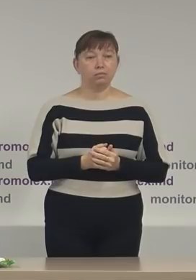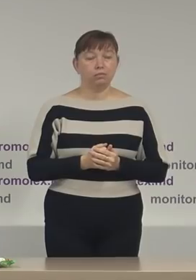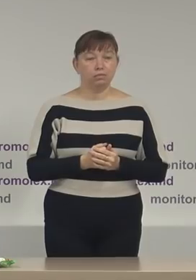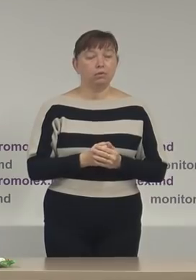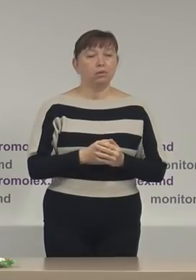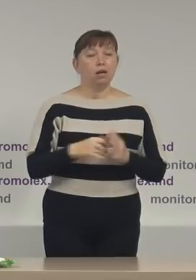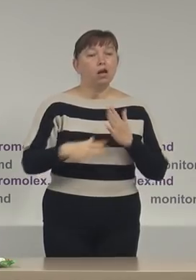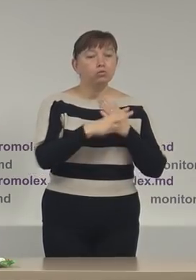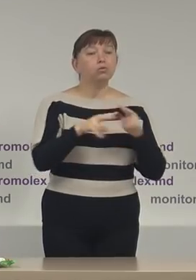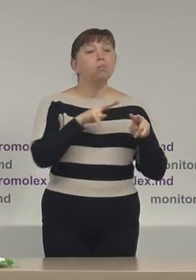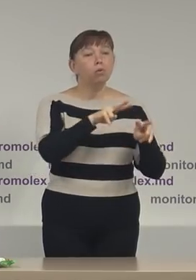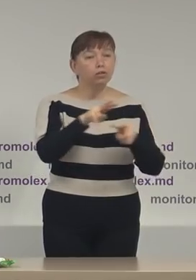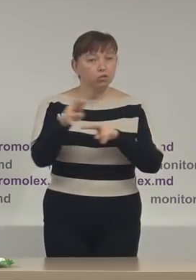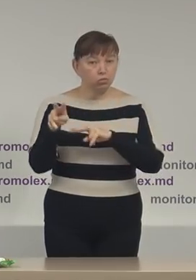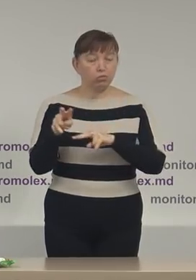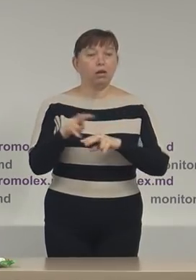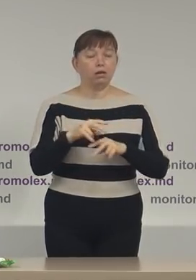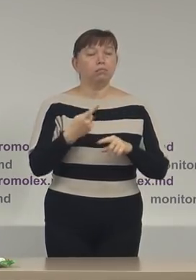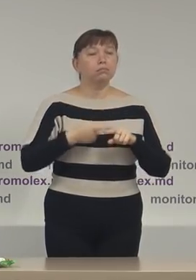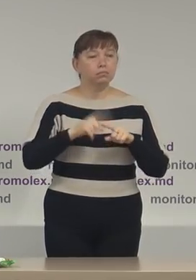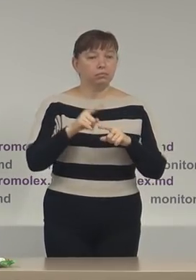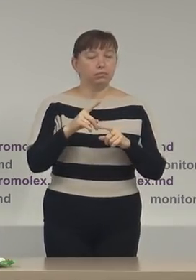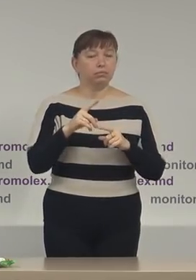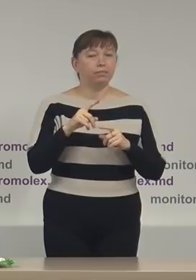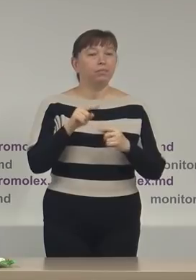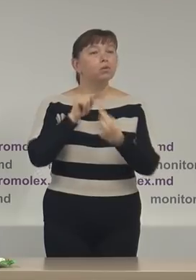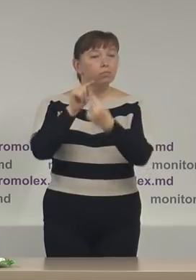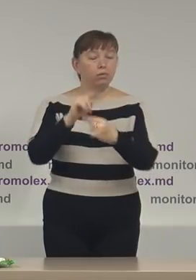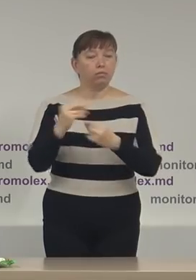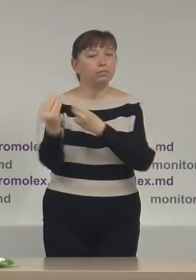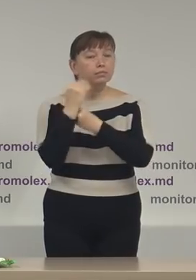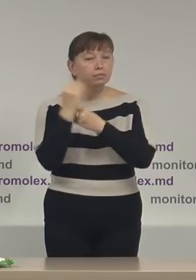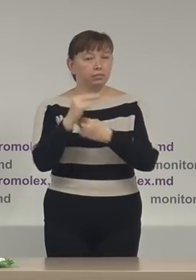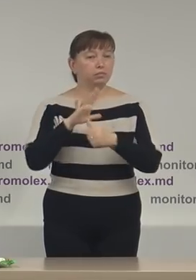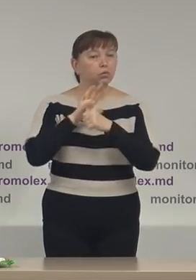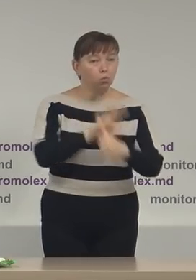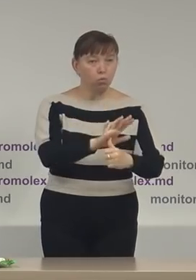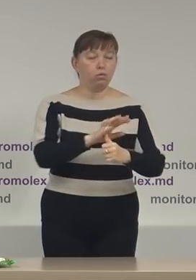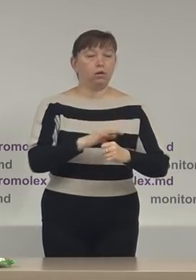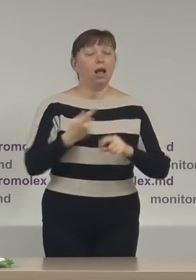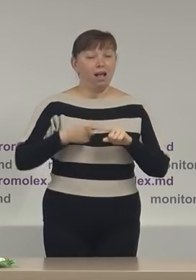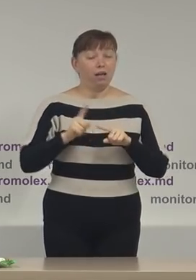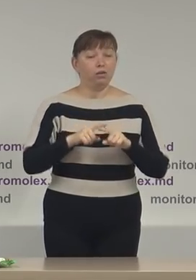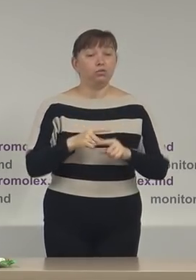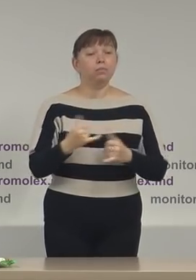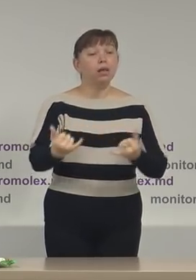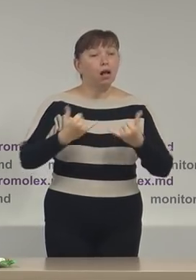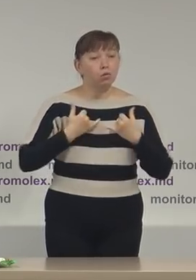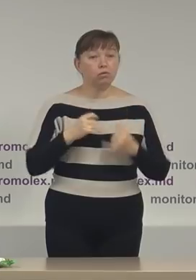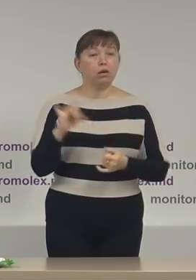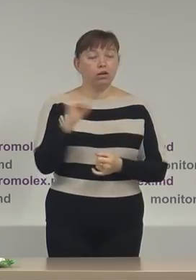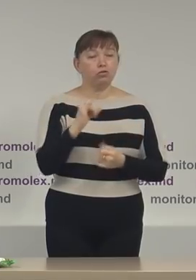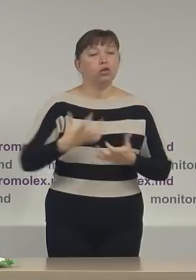monitorizarea discursului instigator la ură în campanie electorală, prin acordarea și